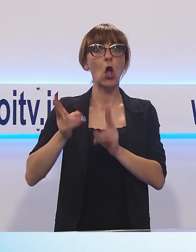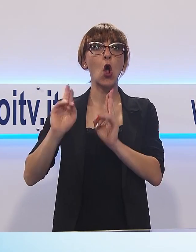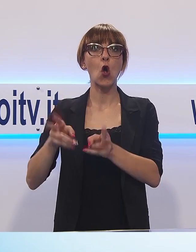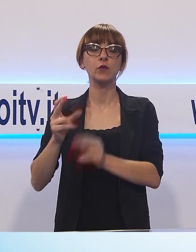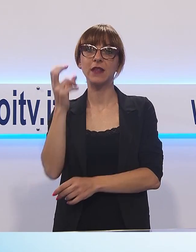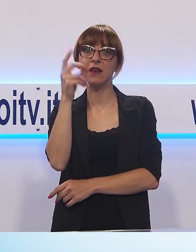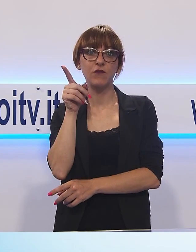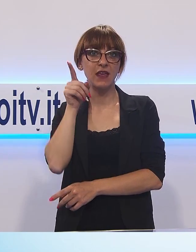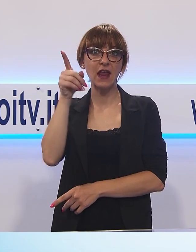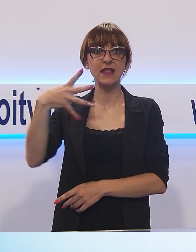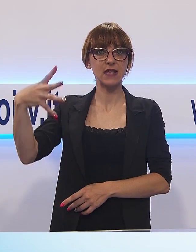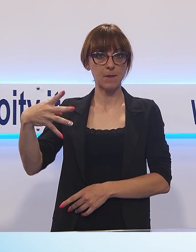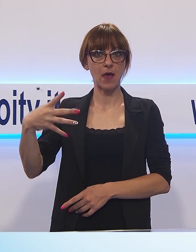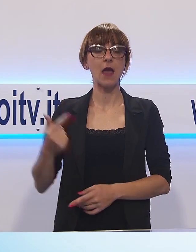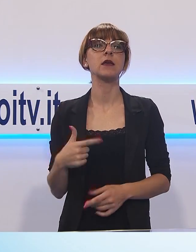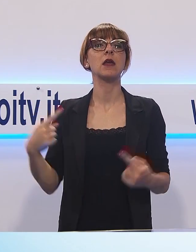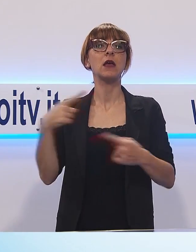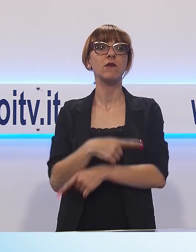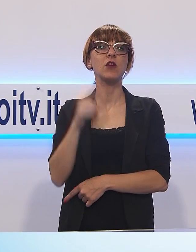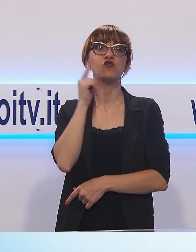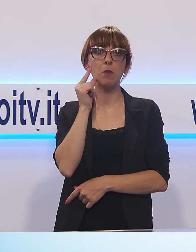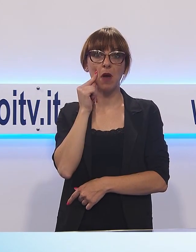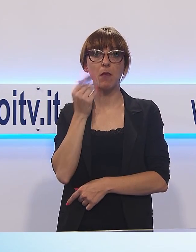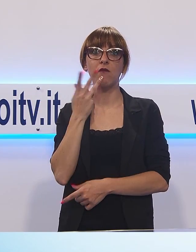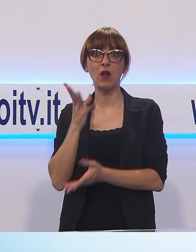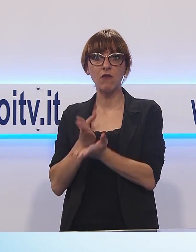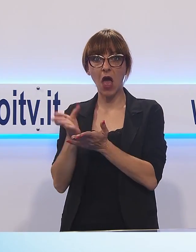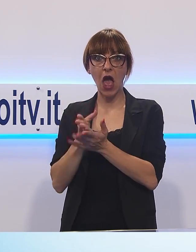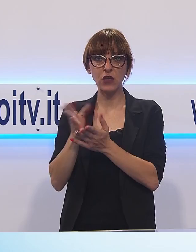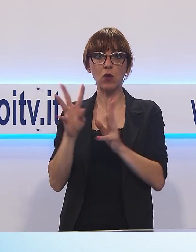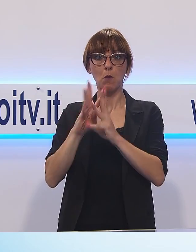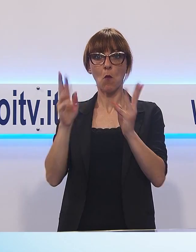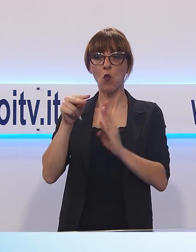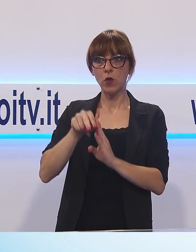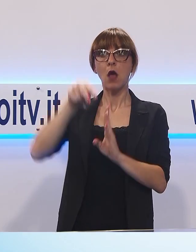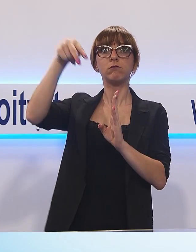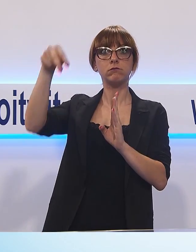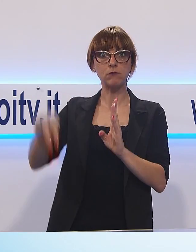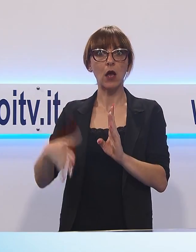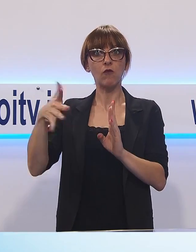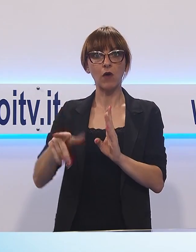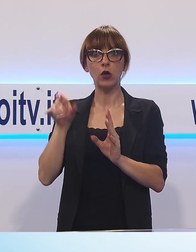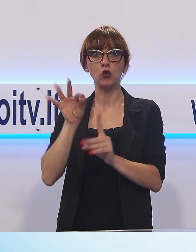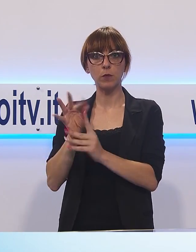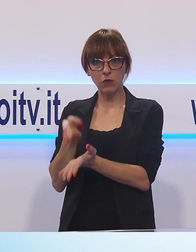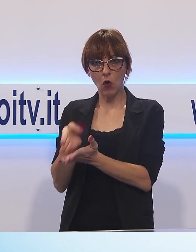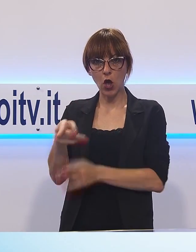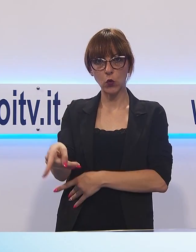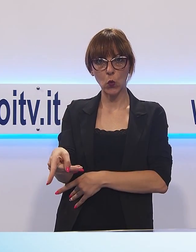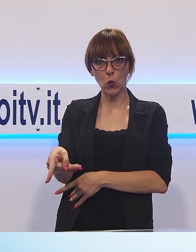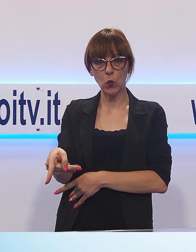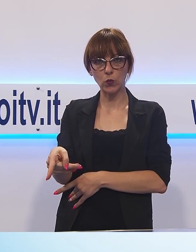a Lucca il padre si è lanciato sotto le mura per soccorrere subito il figlio. Vediamo.